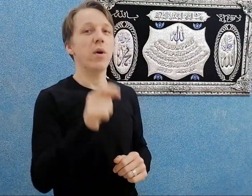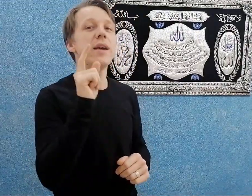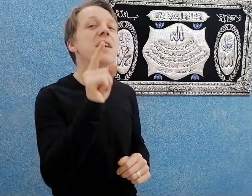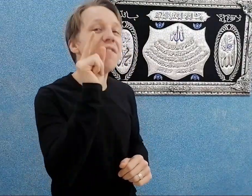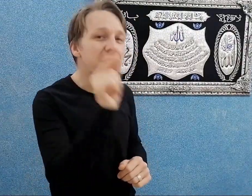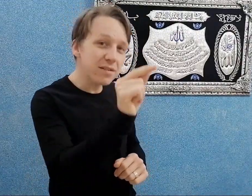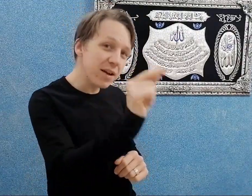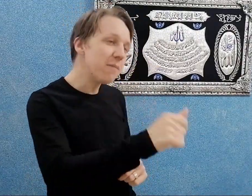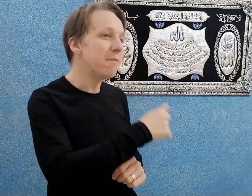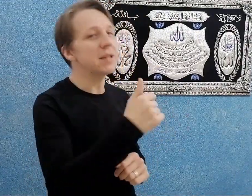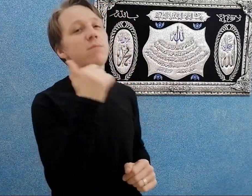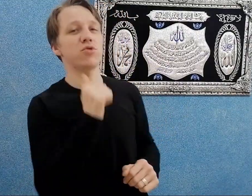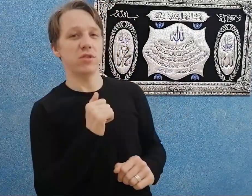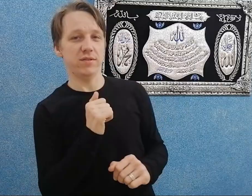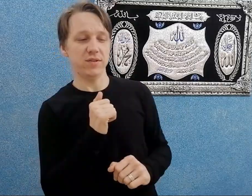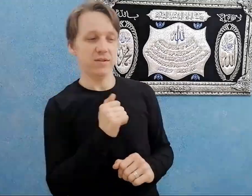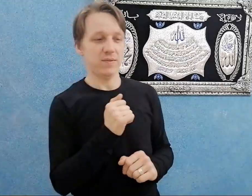وهي فاضية من المصيفين.